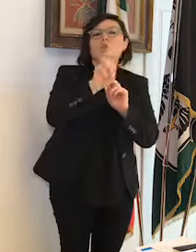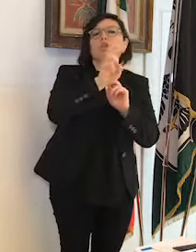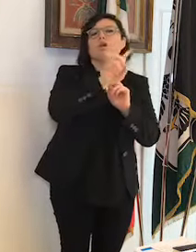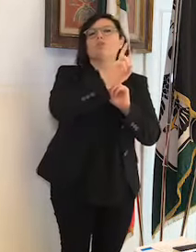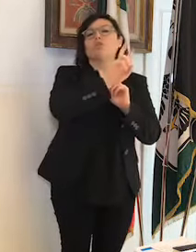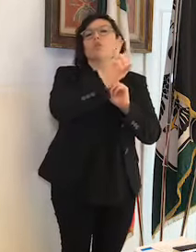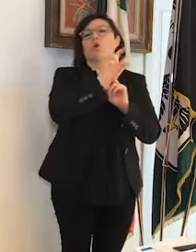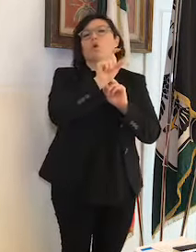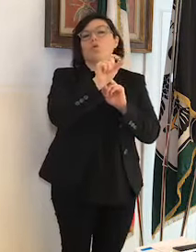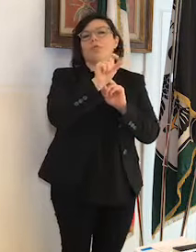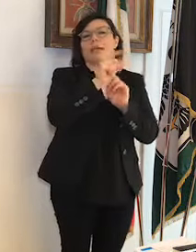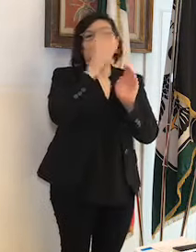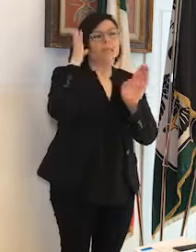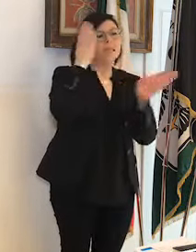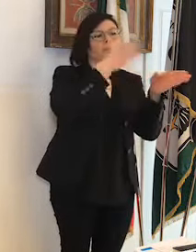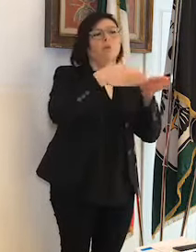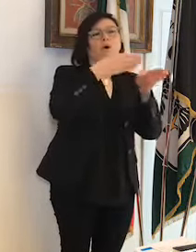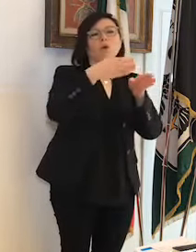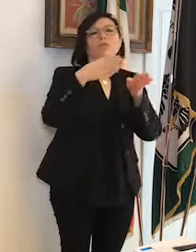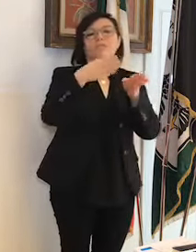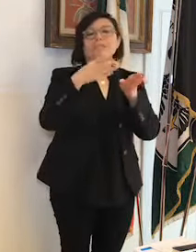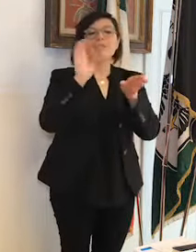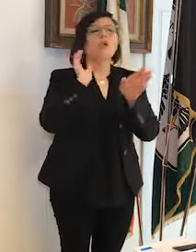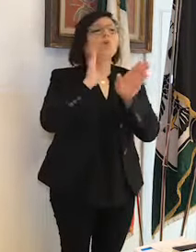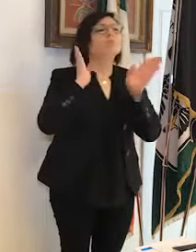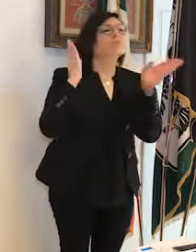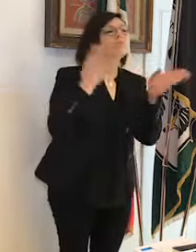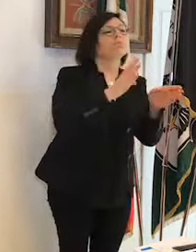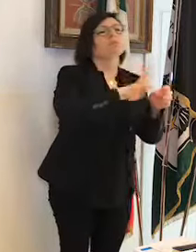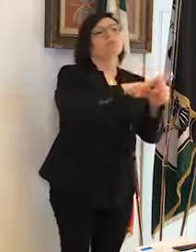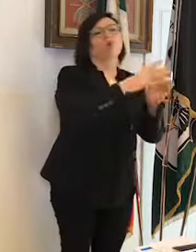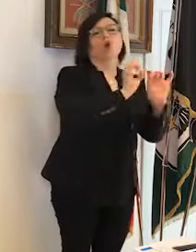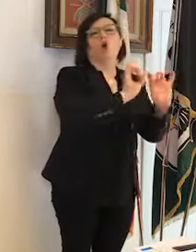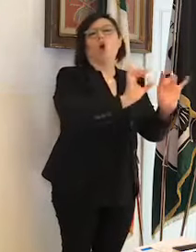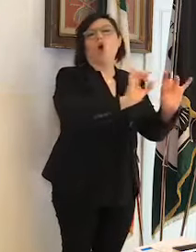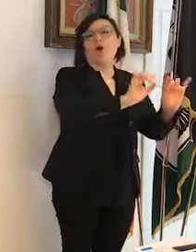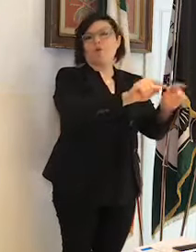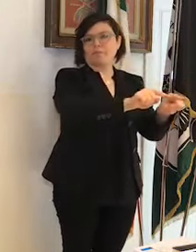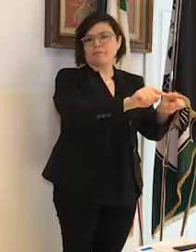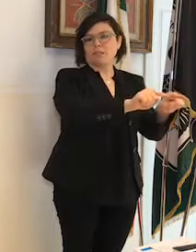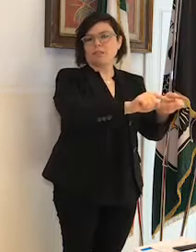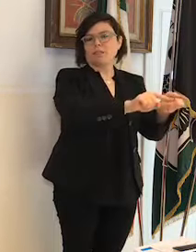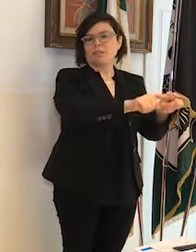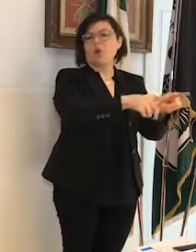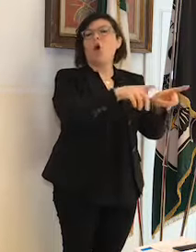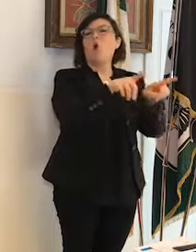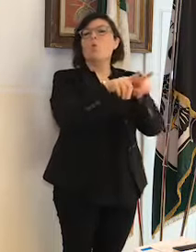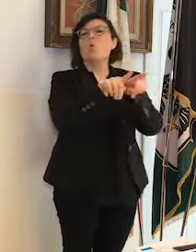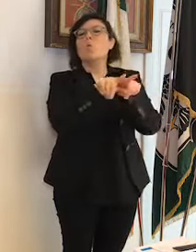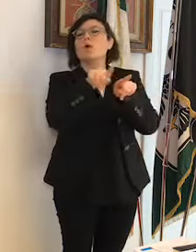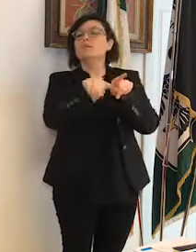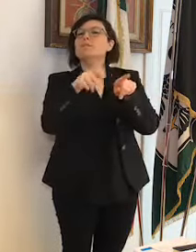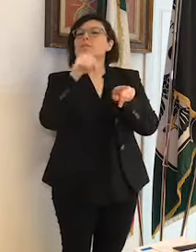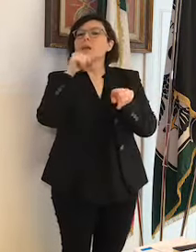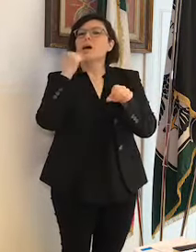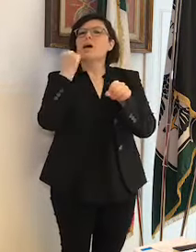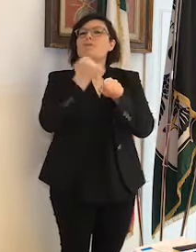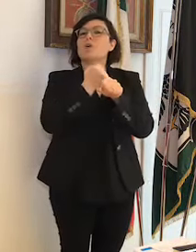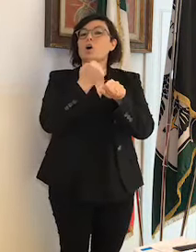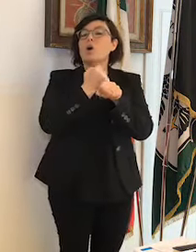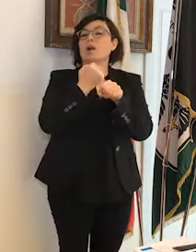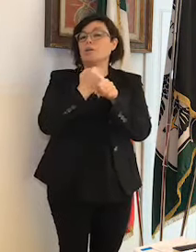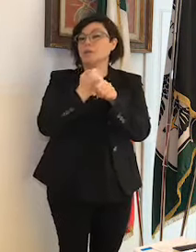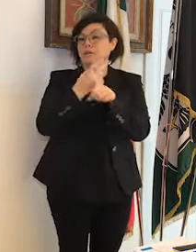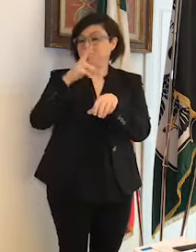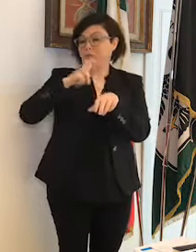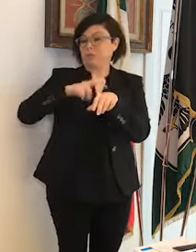posti letto di medicina Covid, così come abbiamo bisogno di sanitari per gestire la struttura